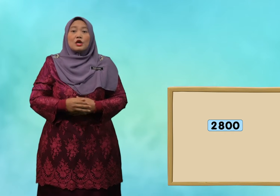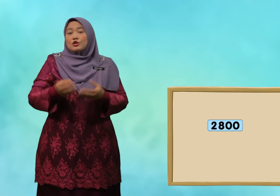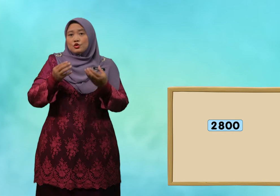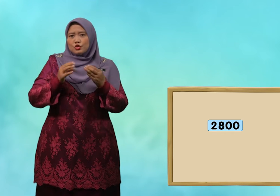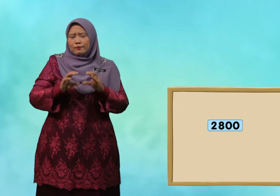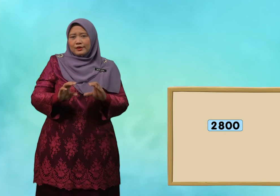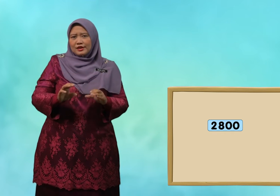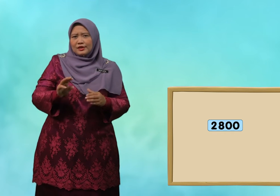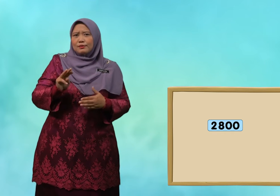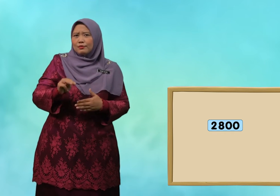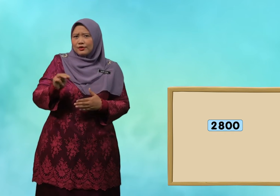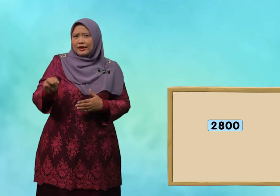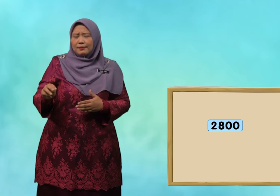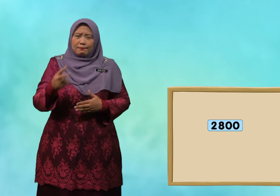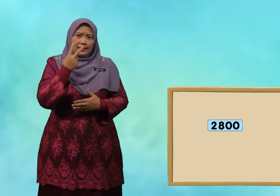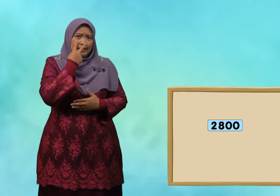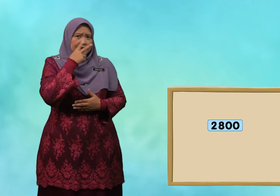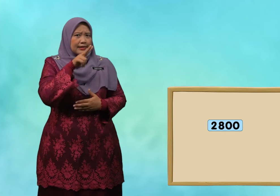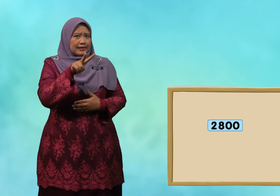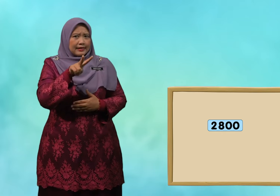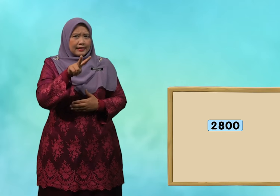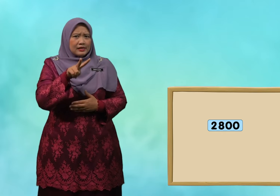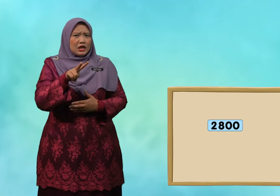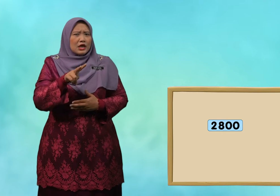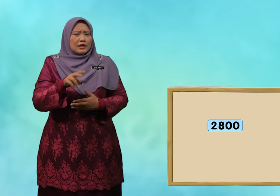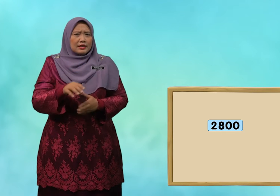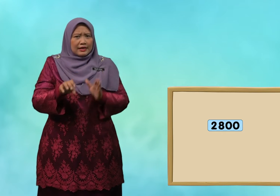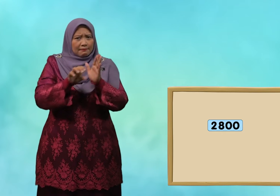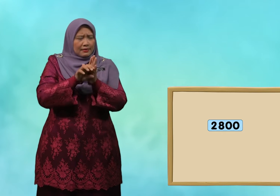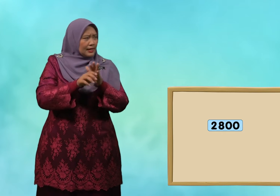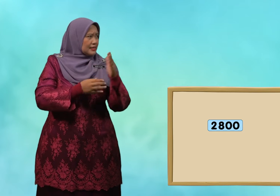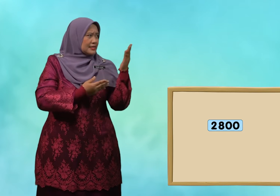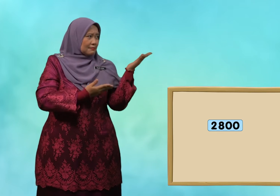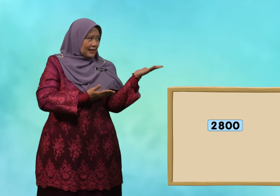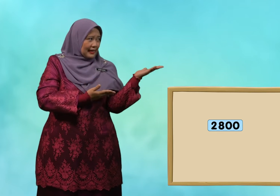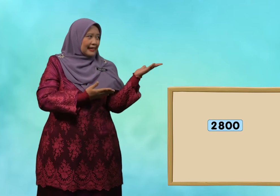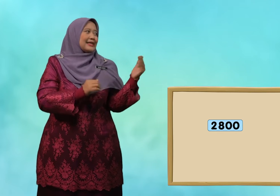cuba, murid, perhatikan gambar di sebelah ini.